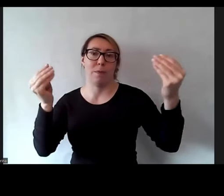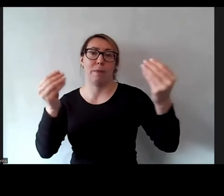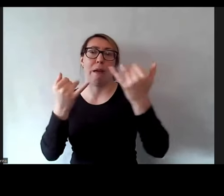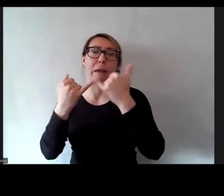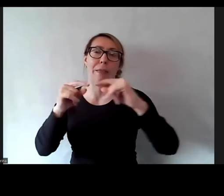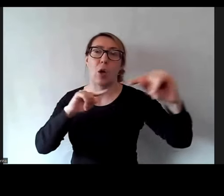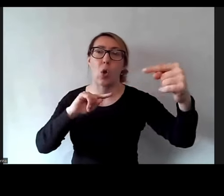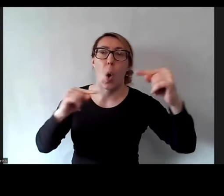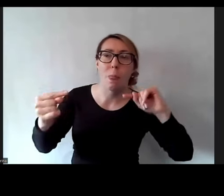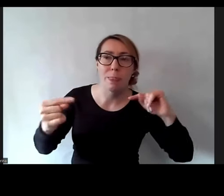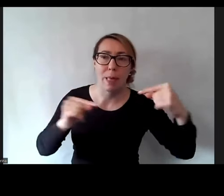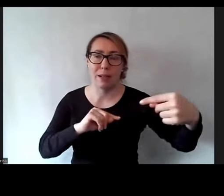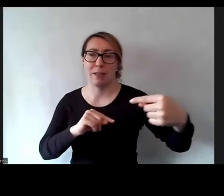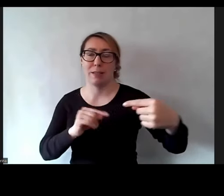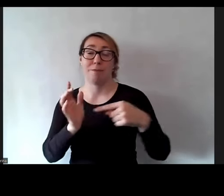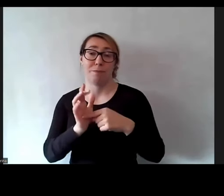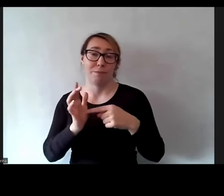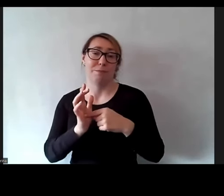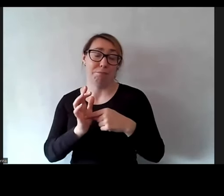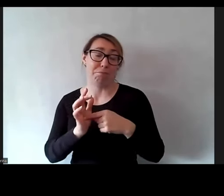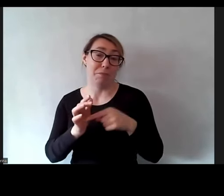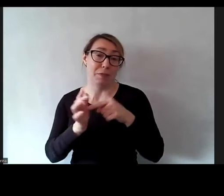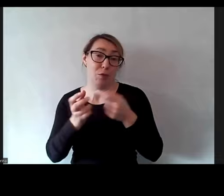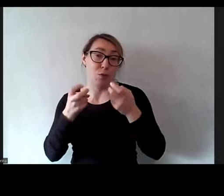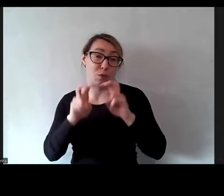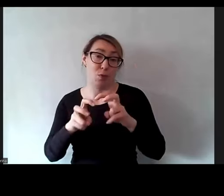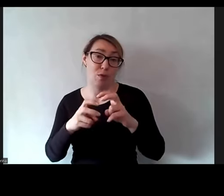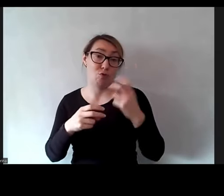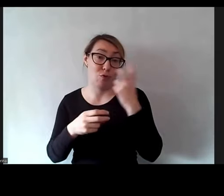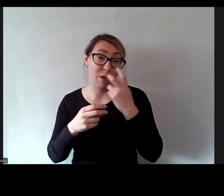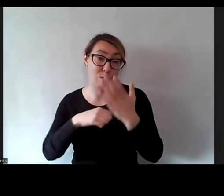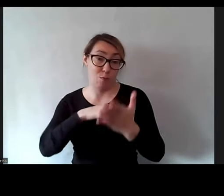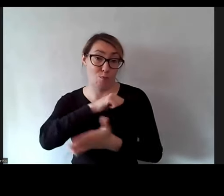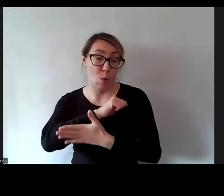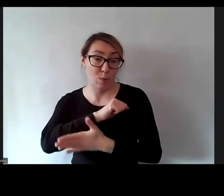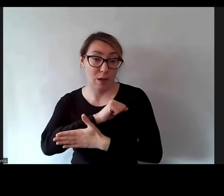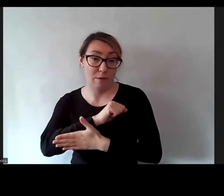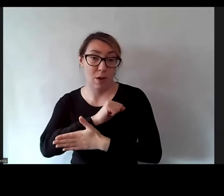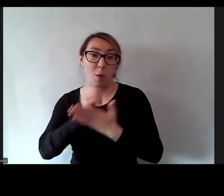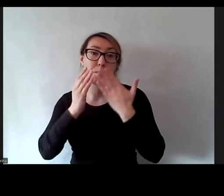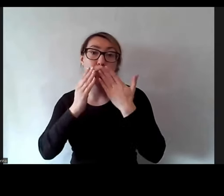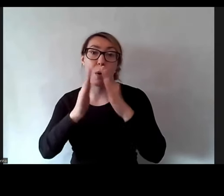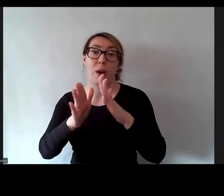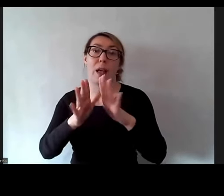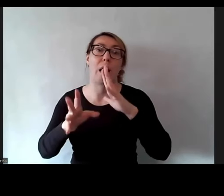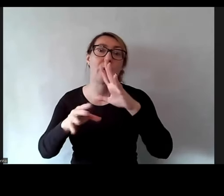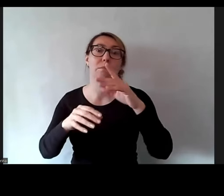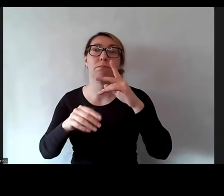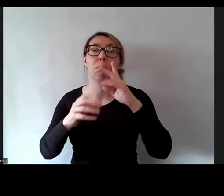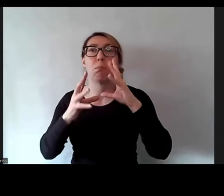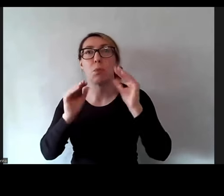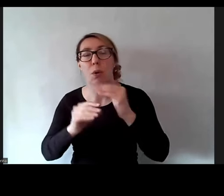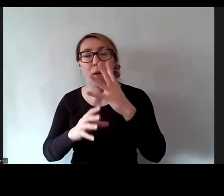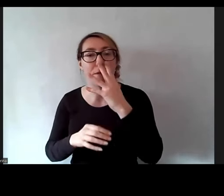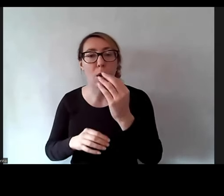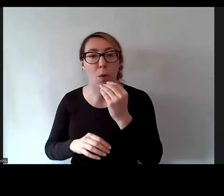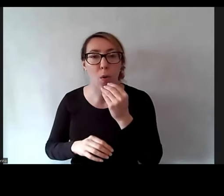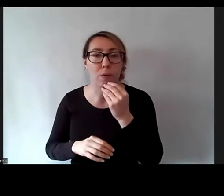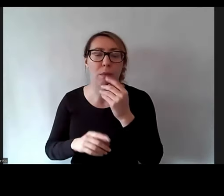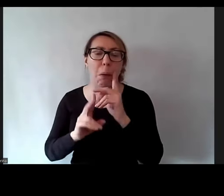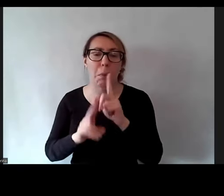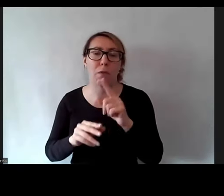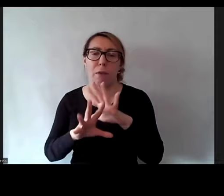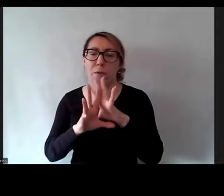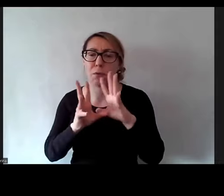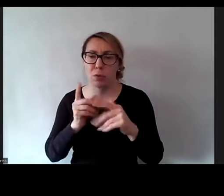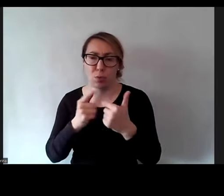kontekstach, tak, że wy stworzyliście, tak jak powiedziałeś, taką ciekawą bazę, pokazaliście modelowo, jakby to mogło wyglądać i naprawdę można z tym zrobić